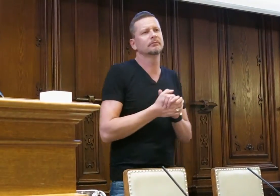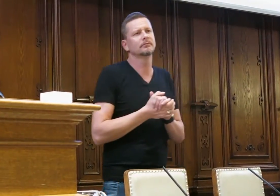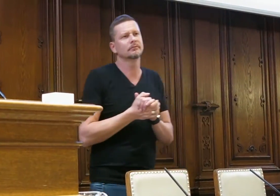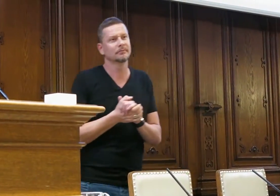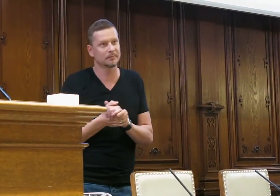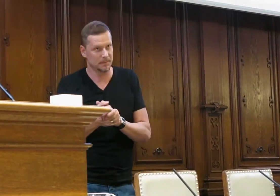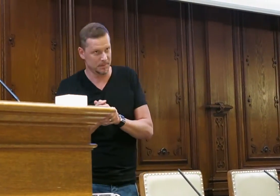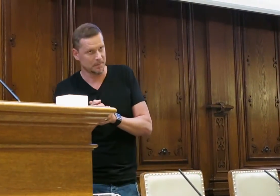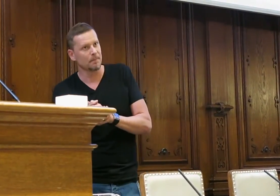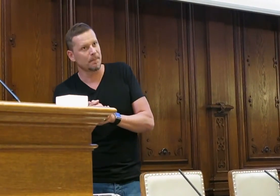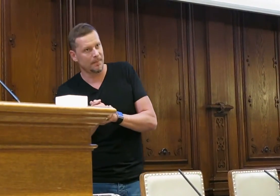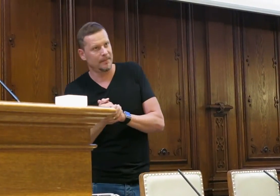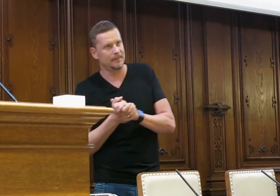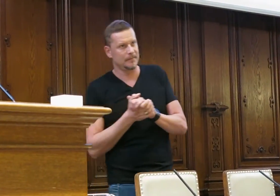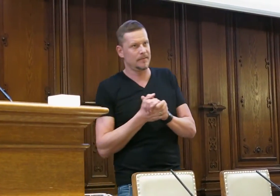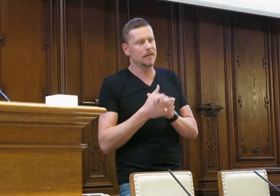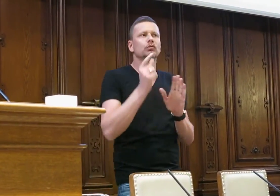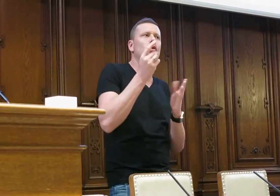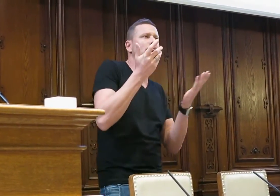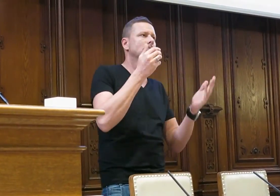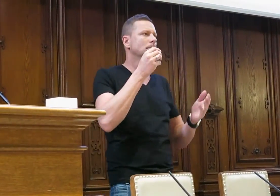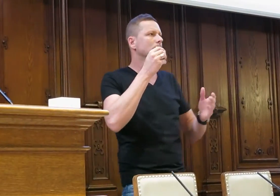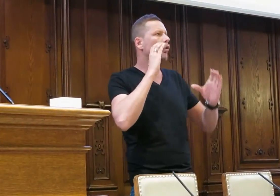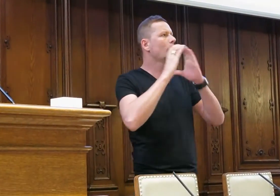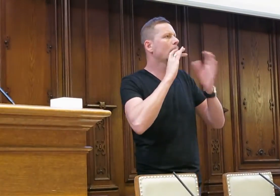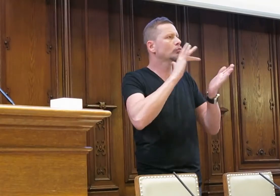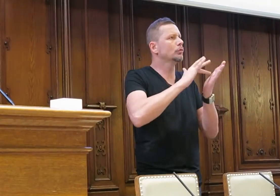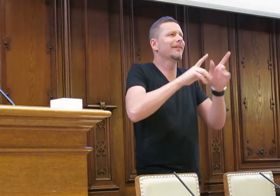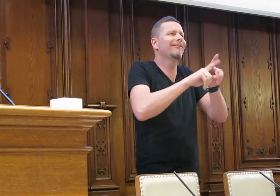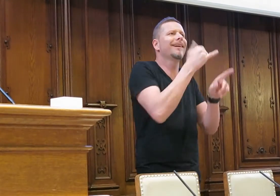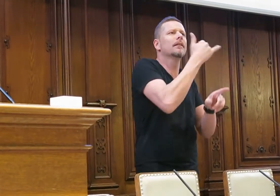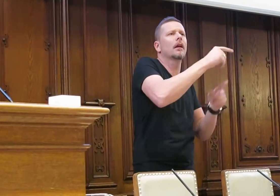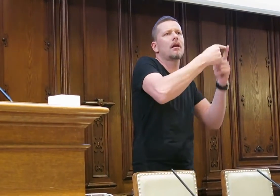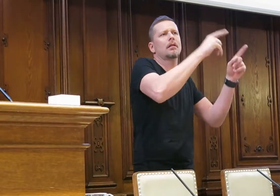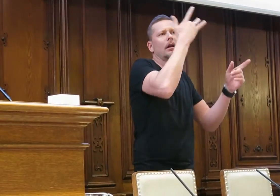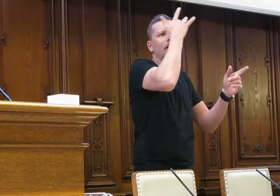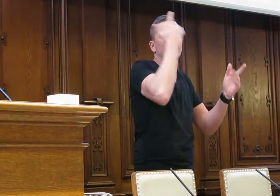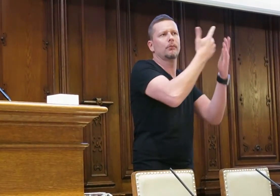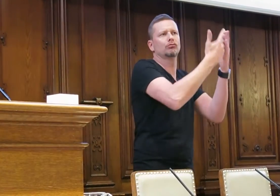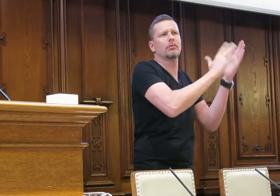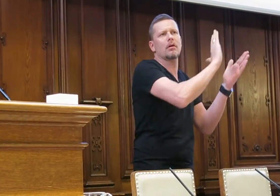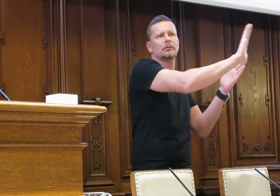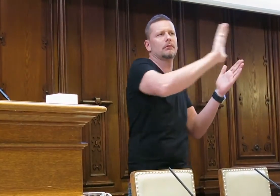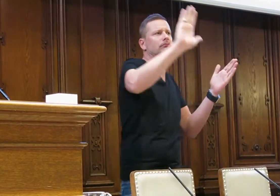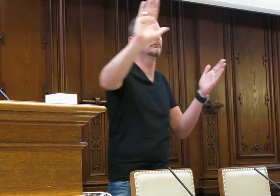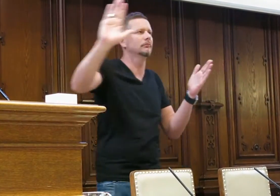Menschen, die in der gehörlosen Gemeinschaft sich befinden. Es ist eine Kommunikationsform, wie jede andere